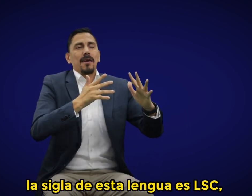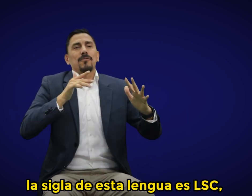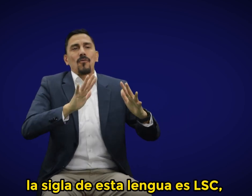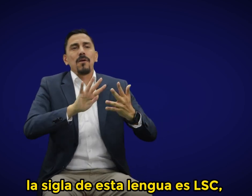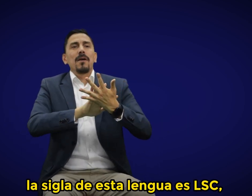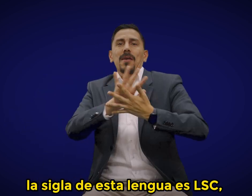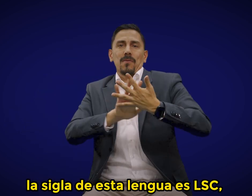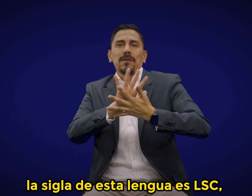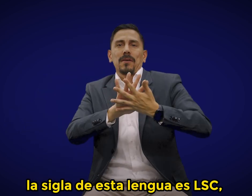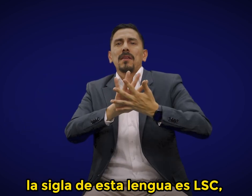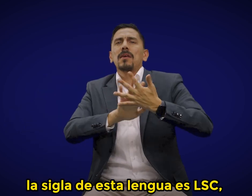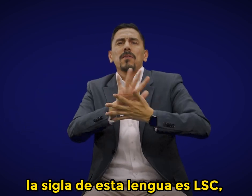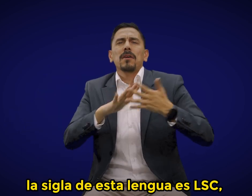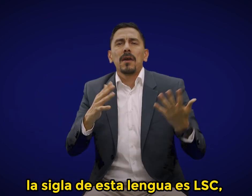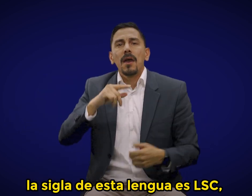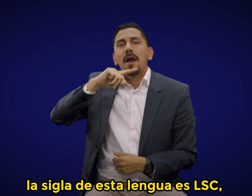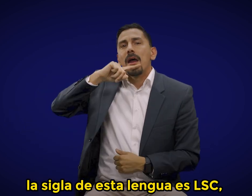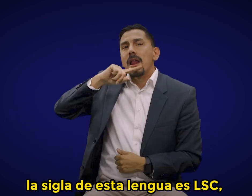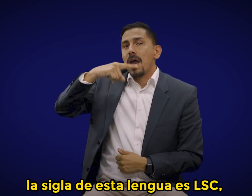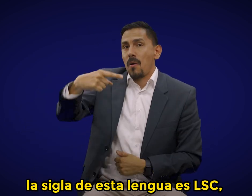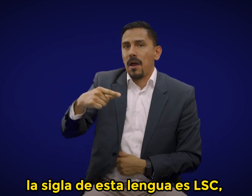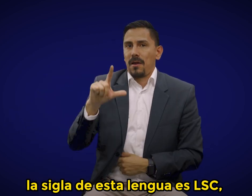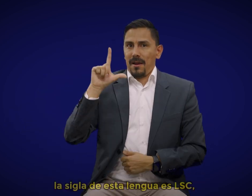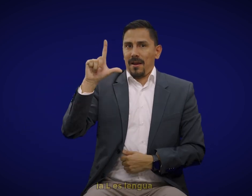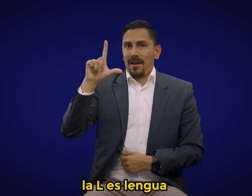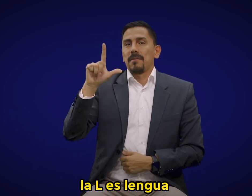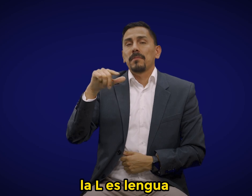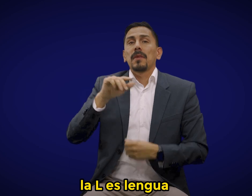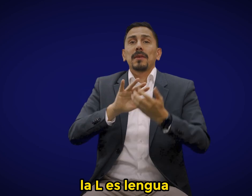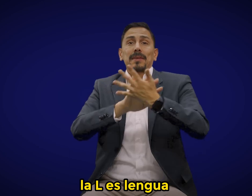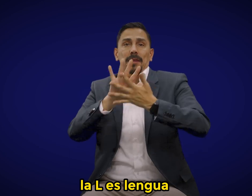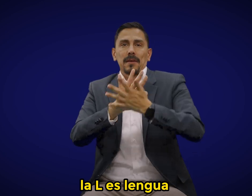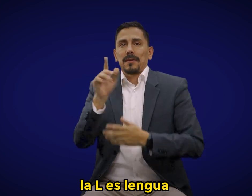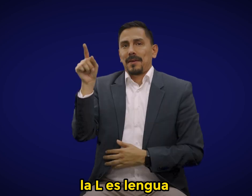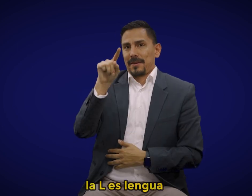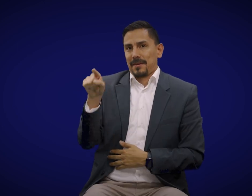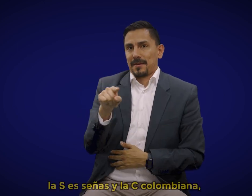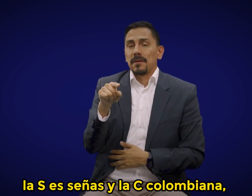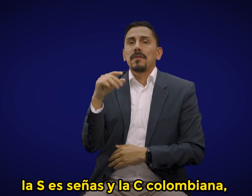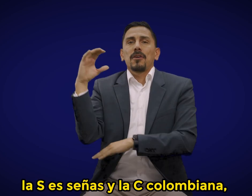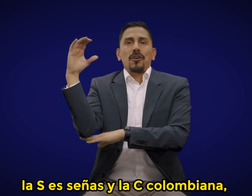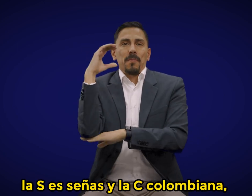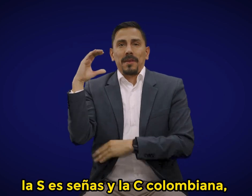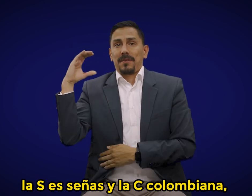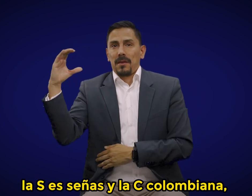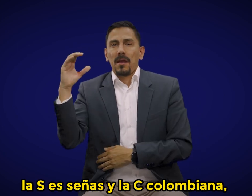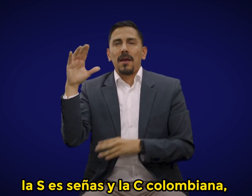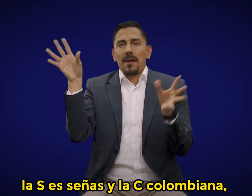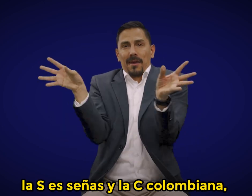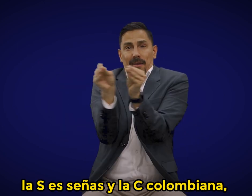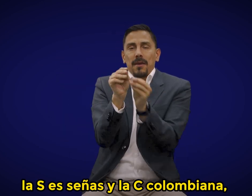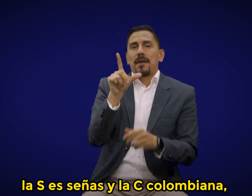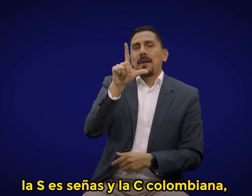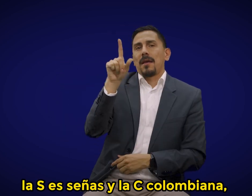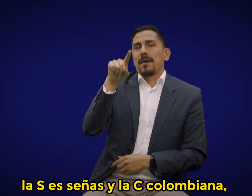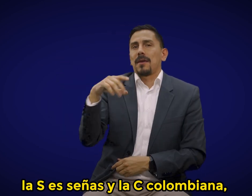sigla de esta lengua es LSC, la L es lengua, la S es señas y la C,